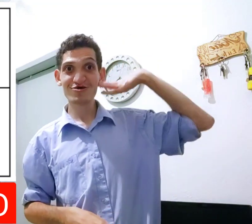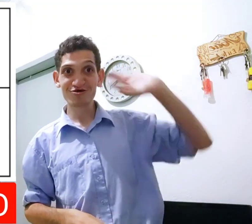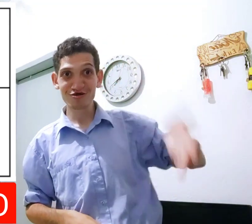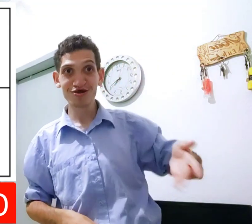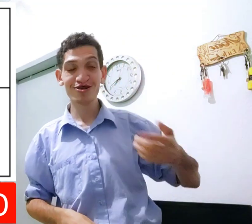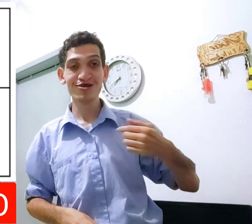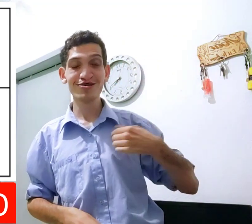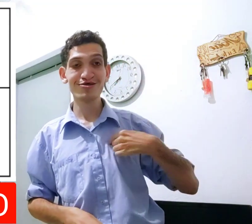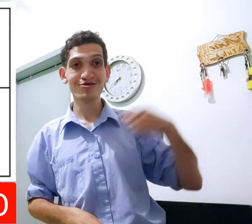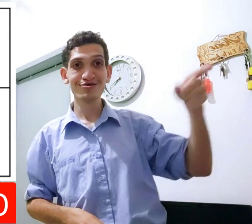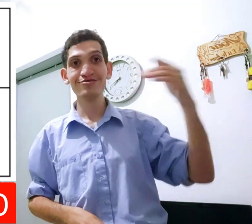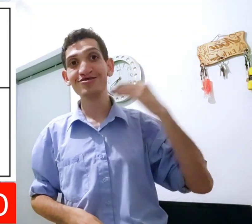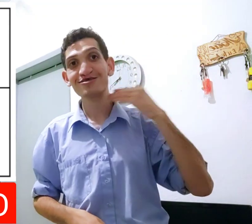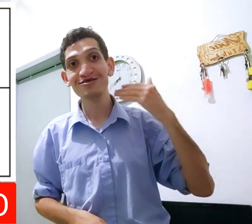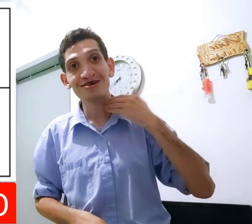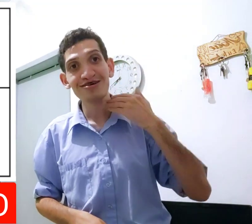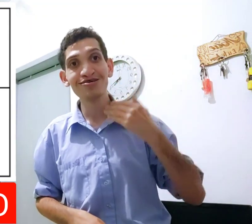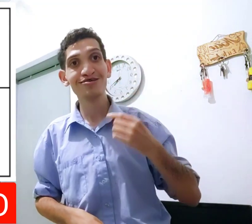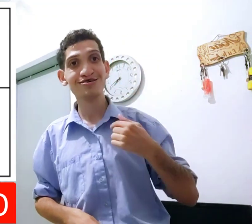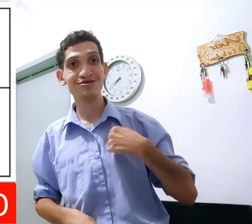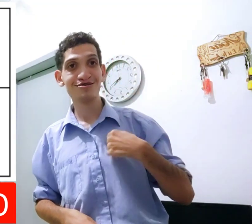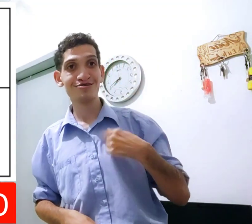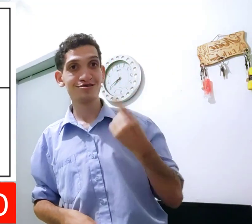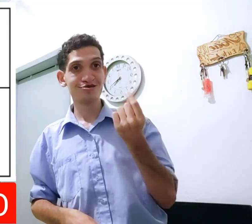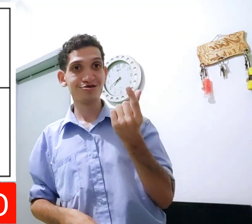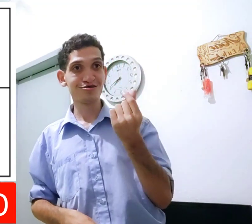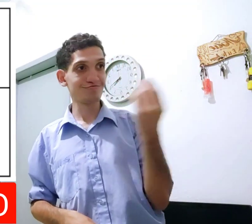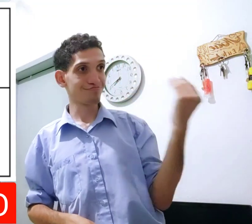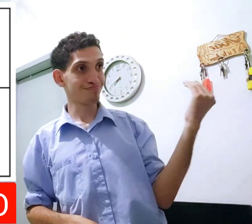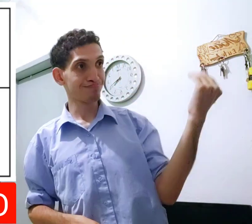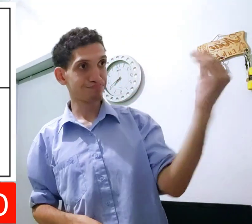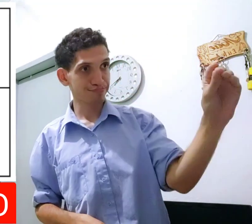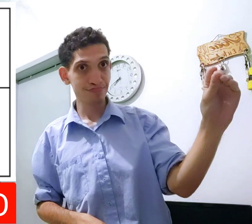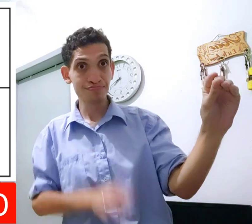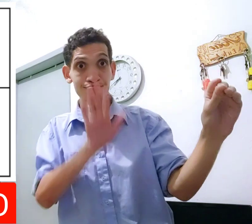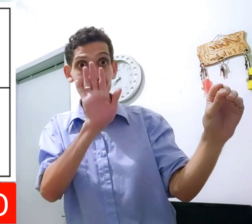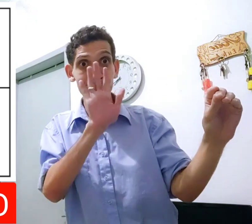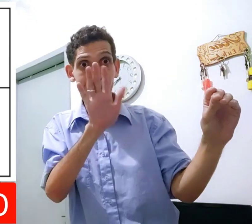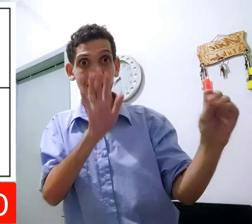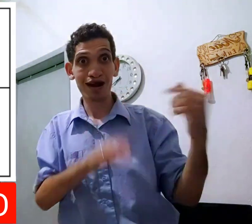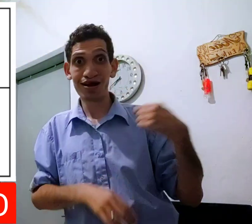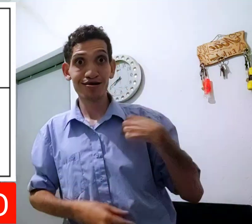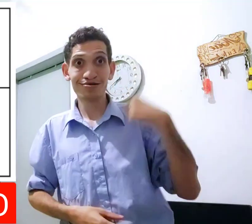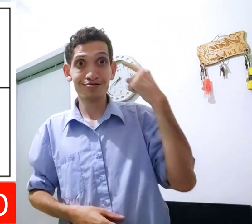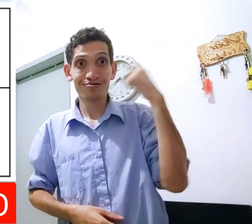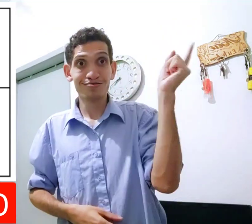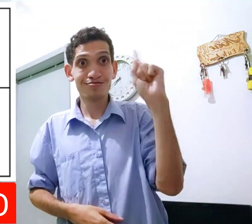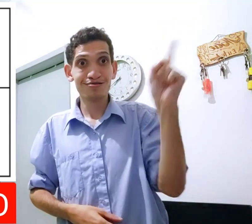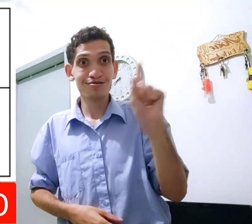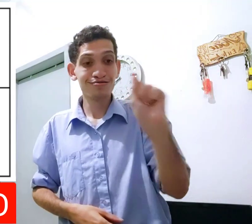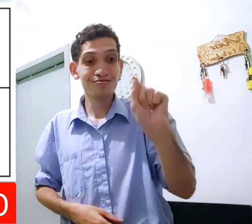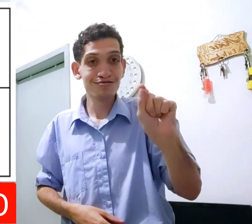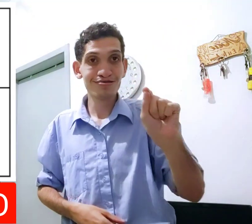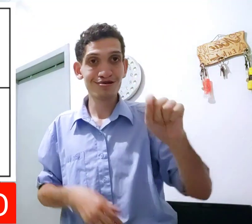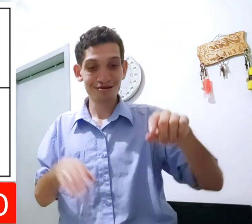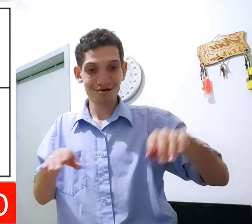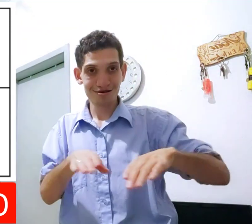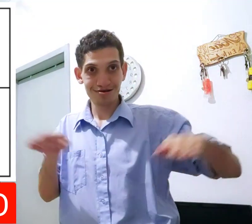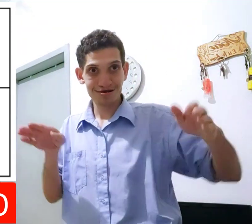Aí, antes, lá, no banco, eu, o dinheiro colocar. Mas, não sabia